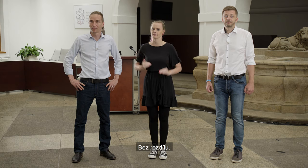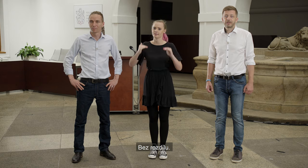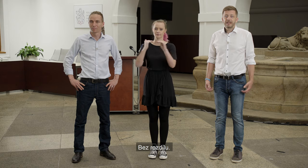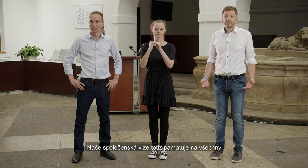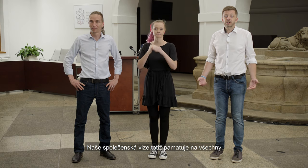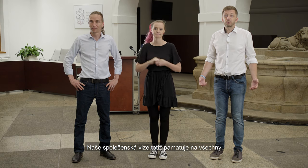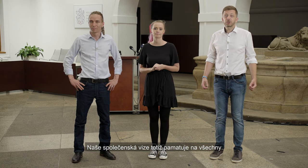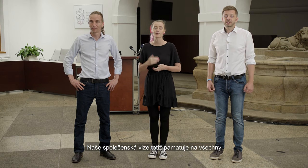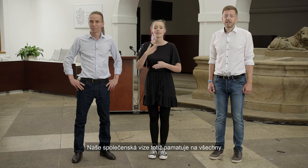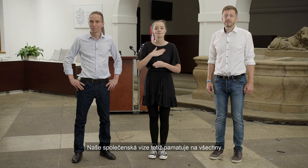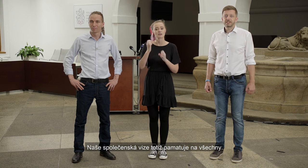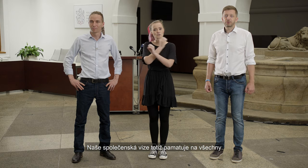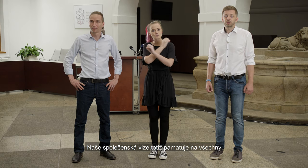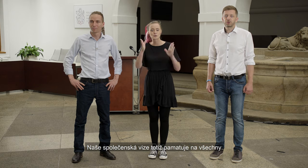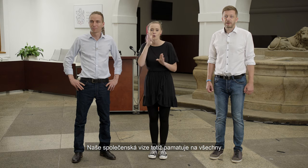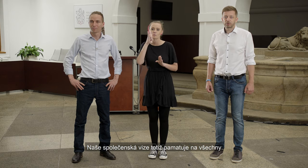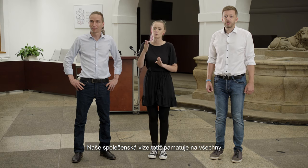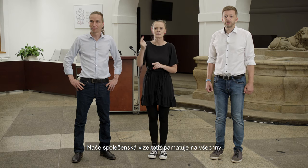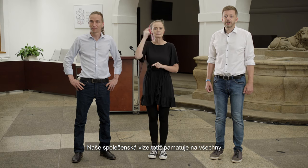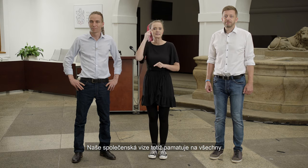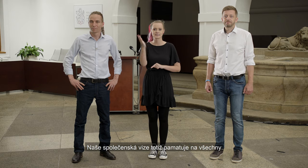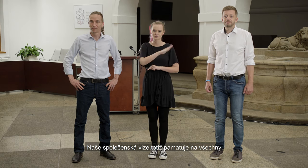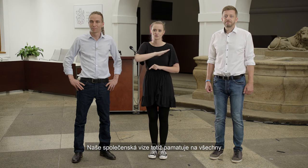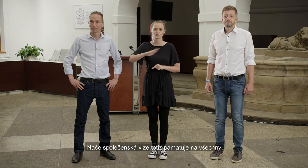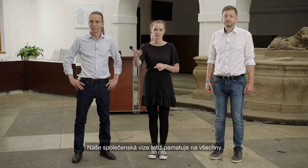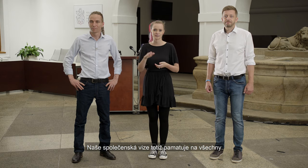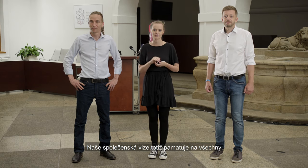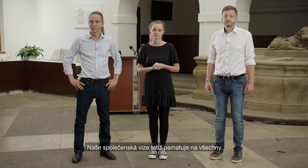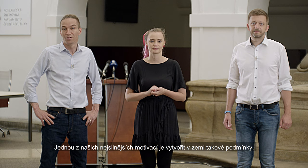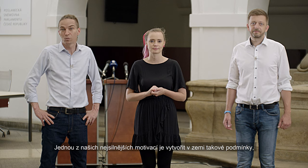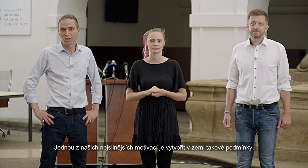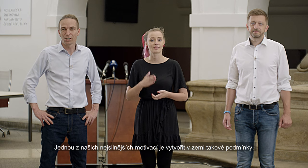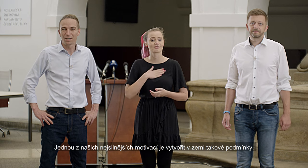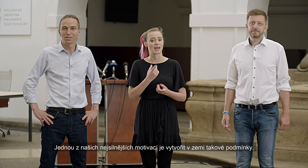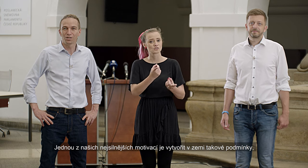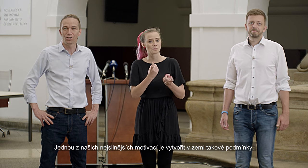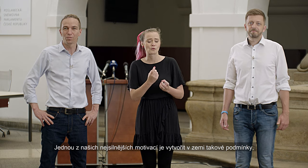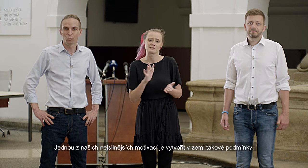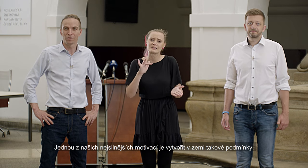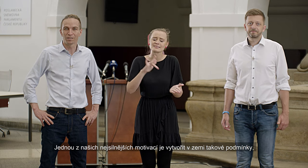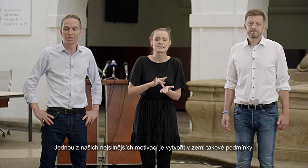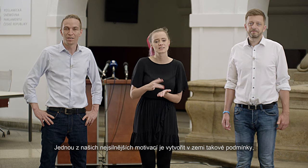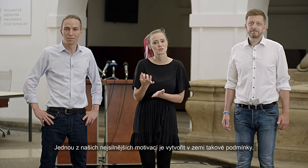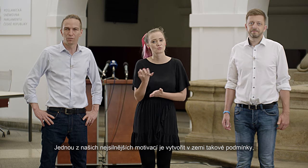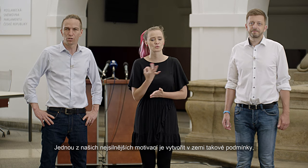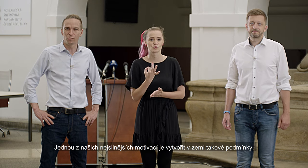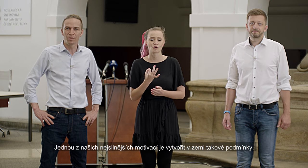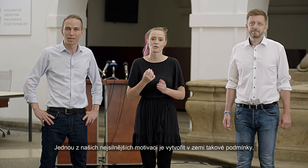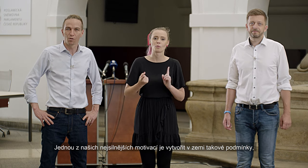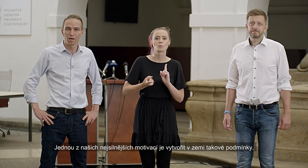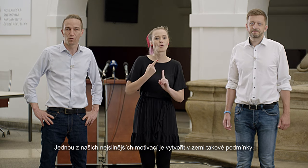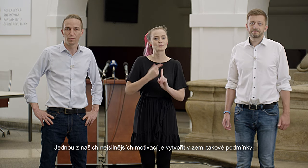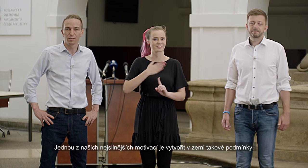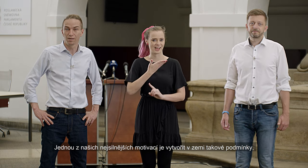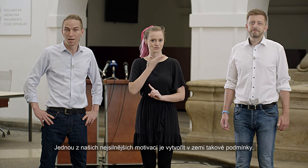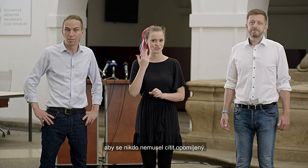rozdílu. Naše společenská vize totiž pamatuje na všechny. Jednou z našich nejsilnějších motivací je vytvořit v